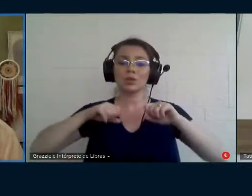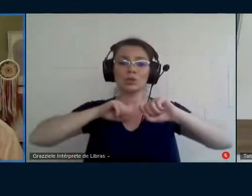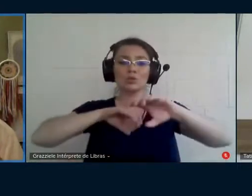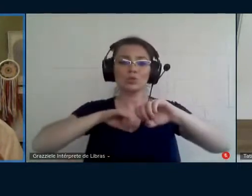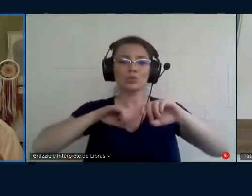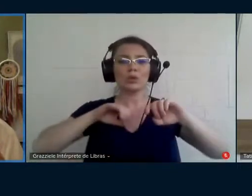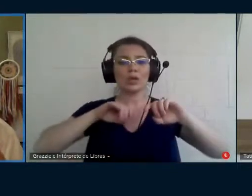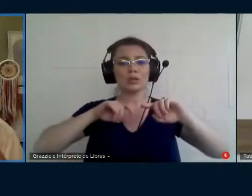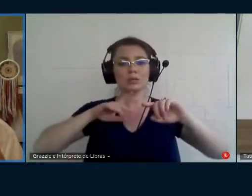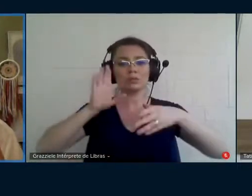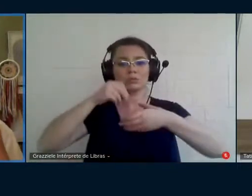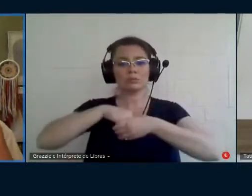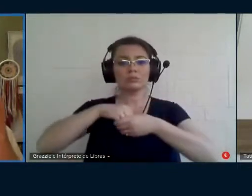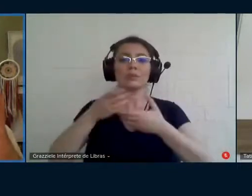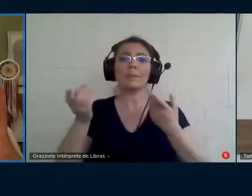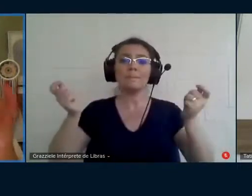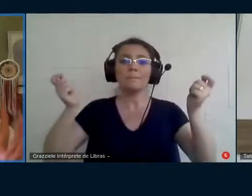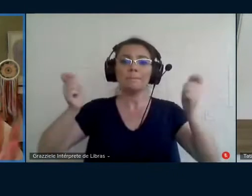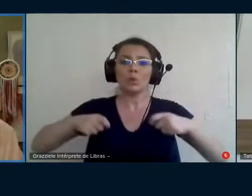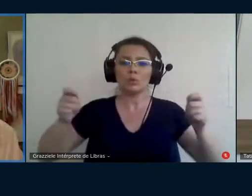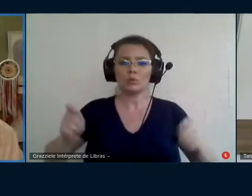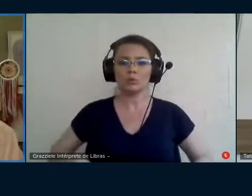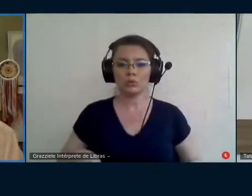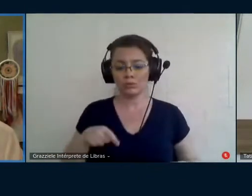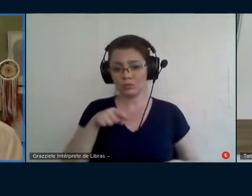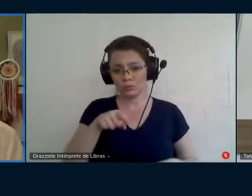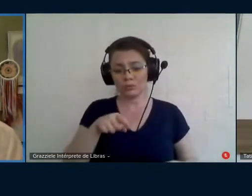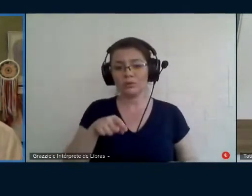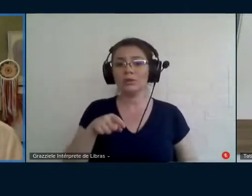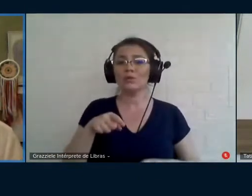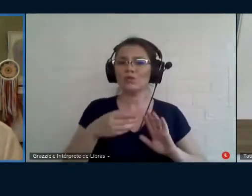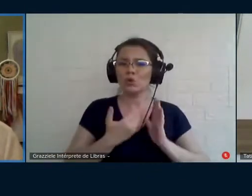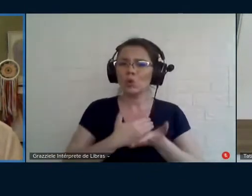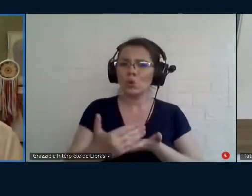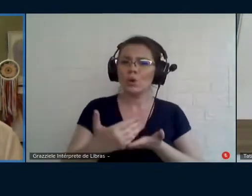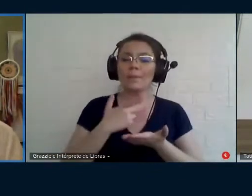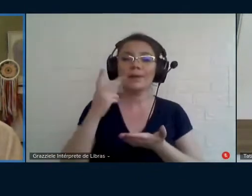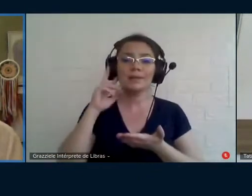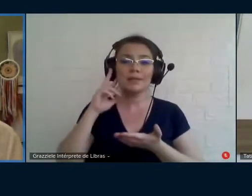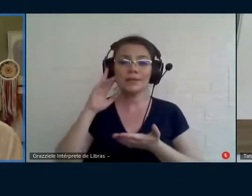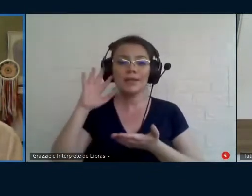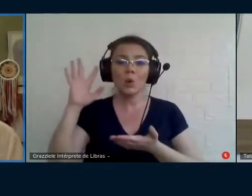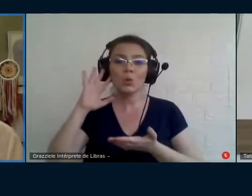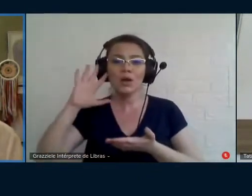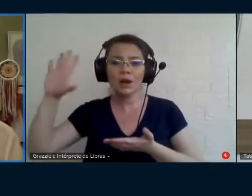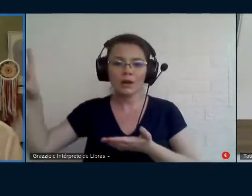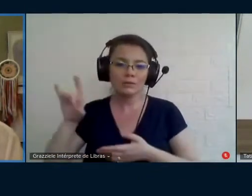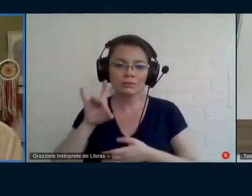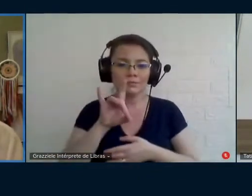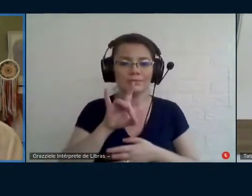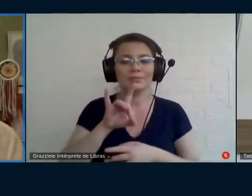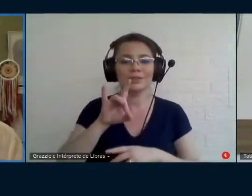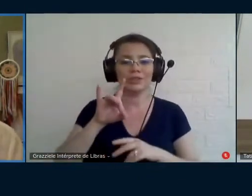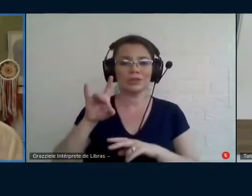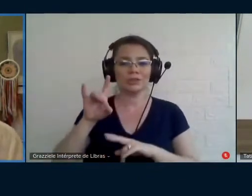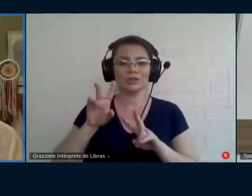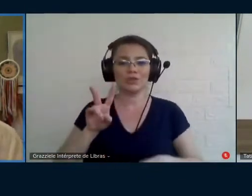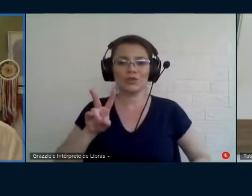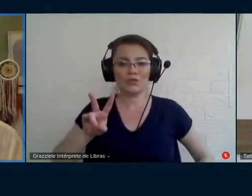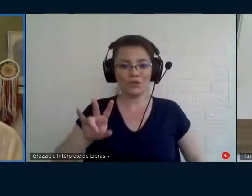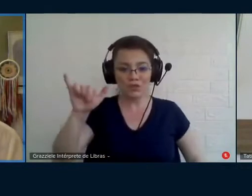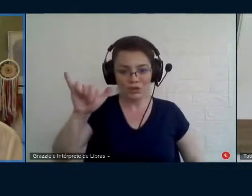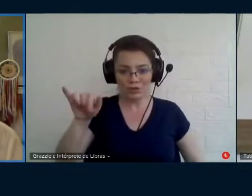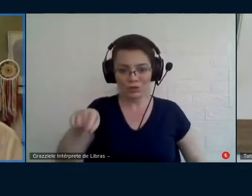possibilidades e aí quando você começa a acionar a teoria do Vigontes você traz conceitos tão